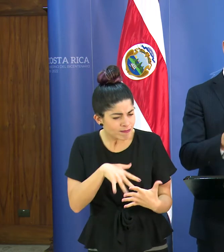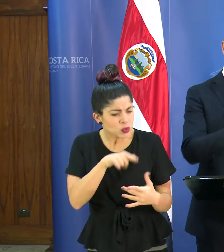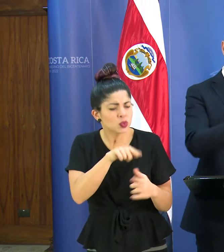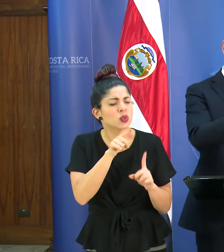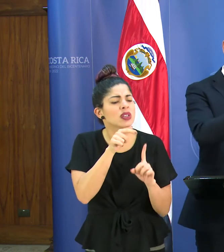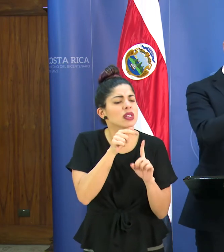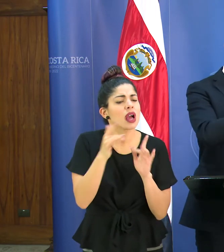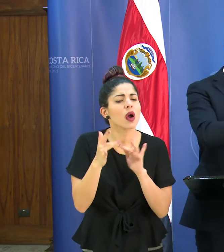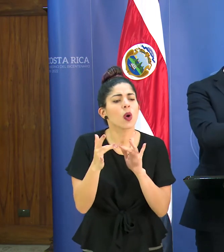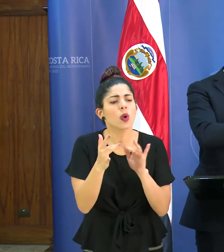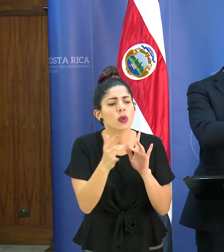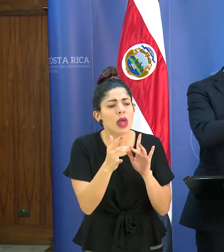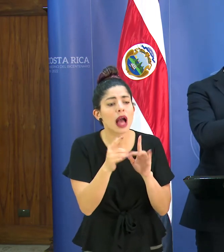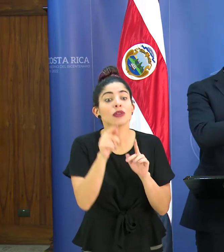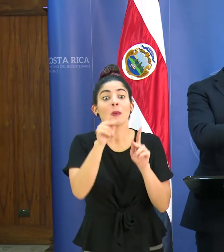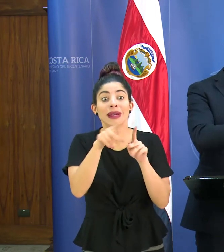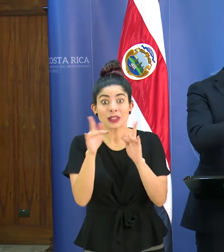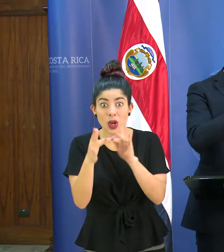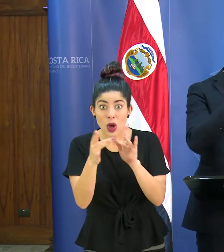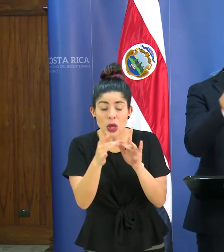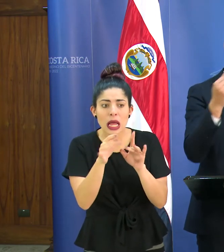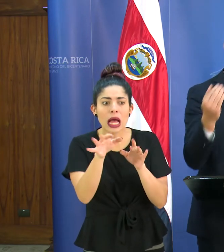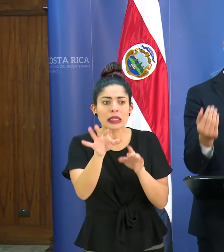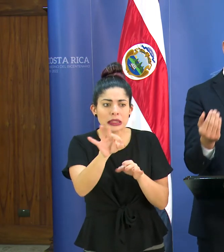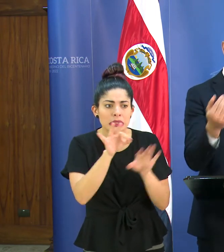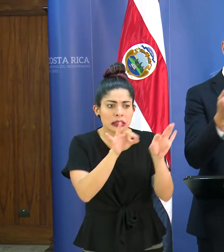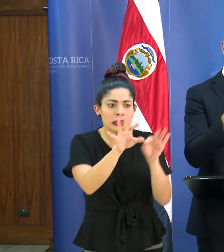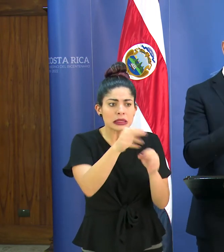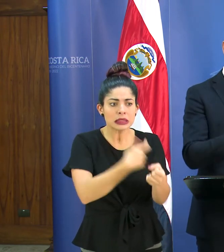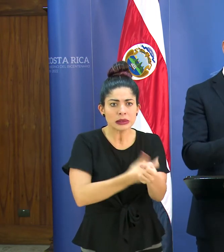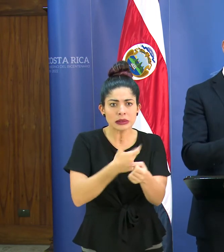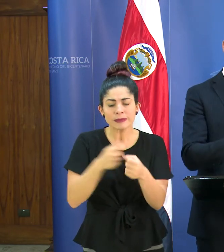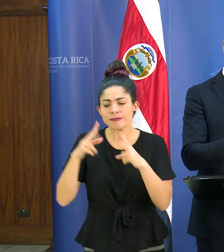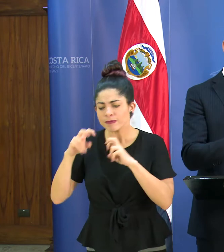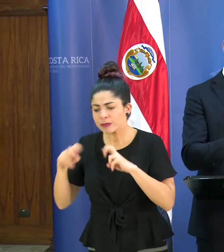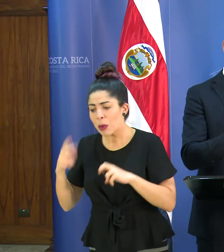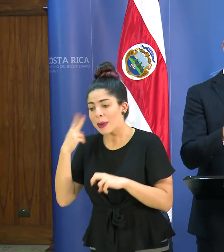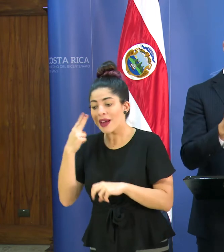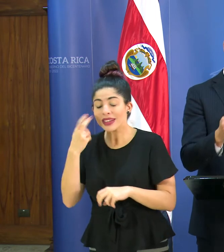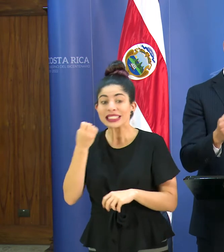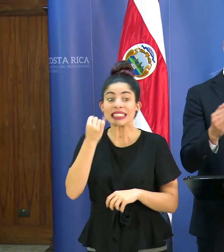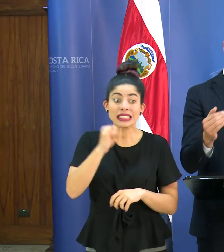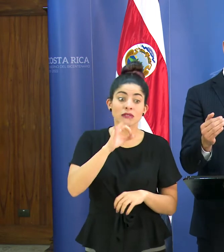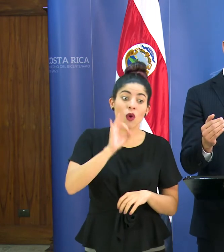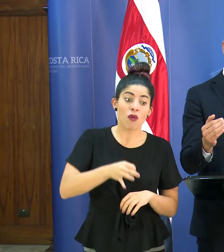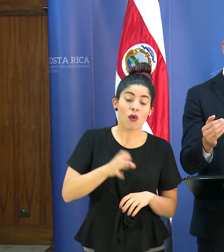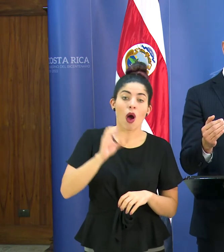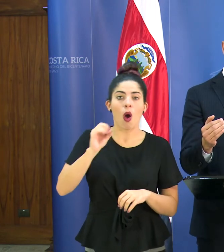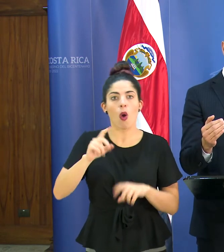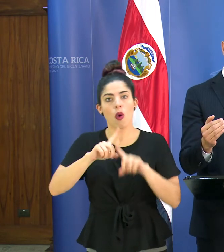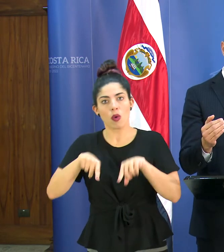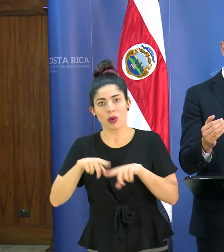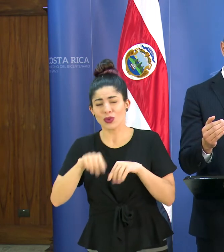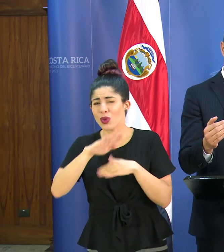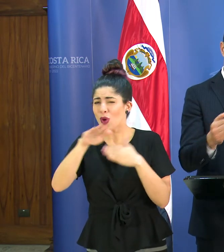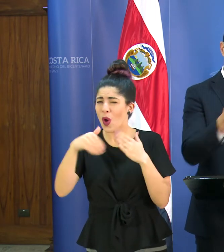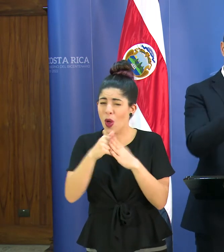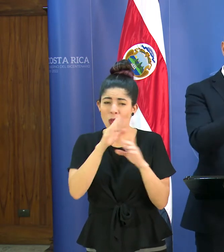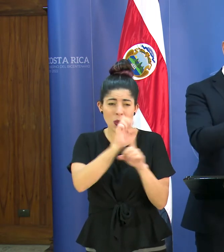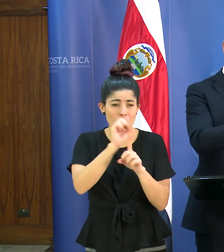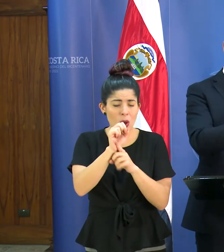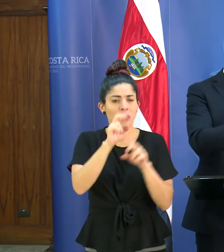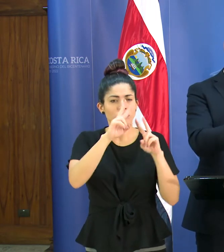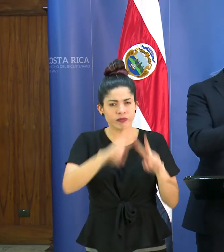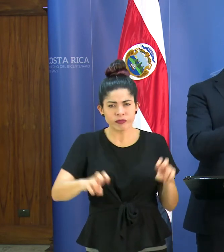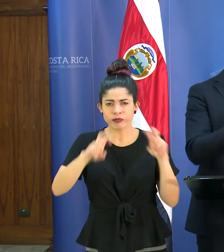contactos, y se han tomado las muestras y se han procesado para confirmar o descartar todo lo que hemos ido detectando. Pero